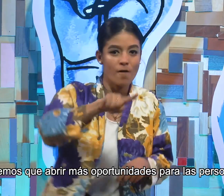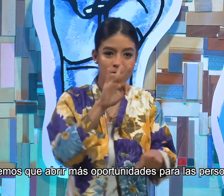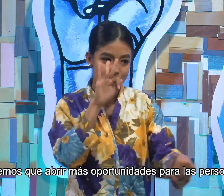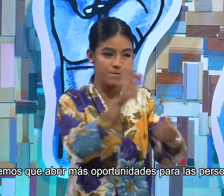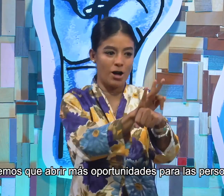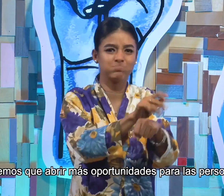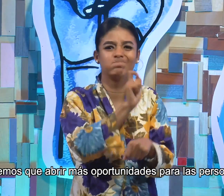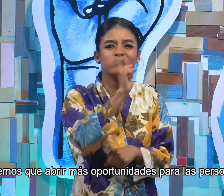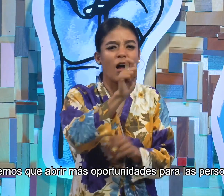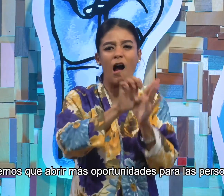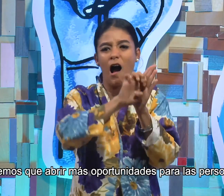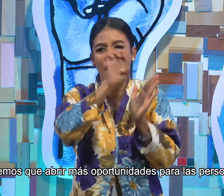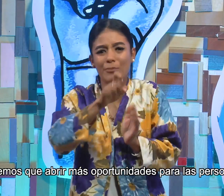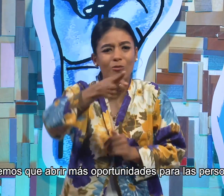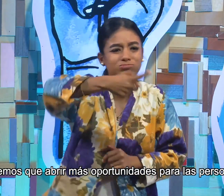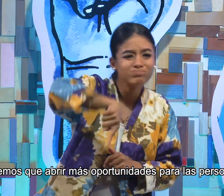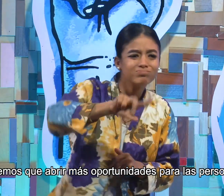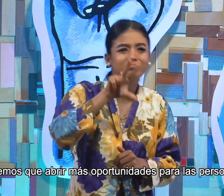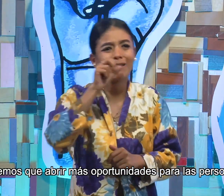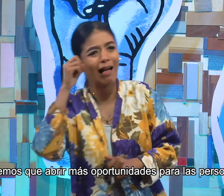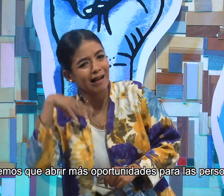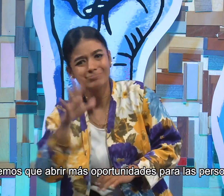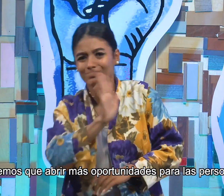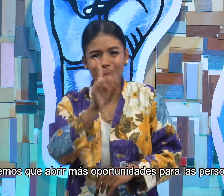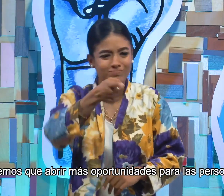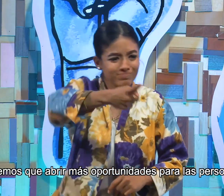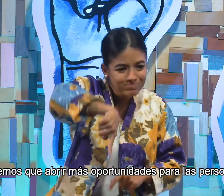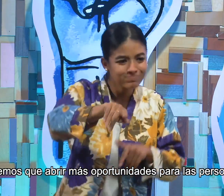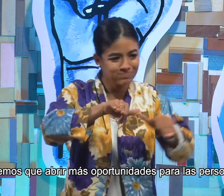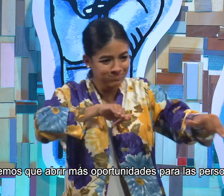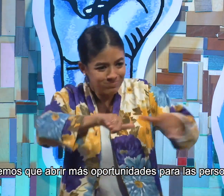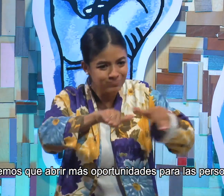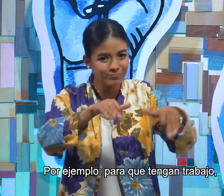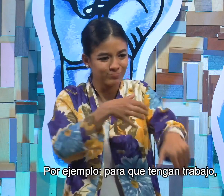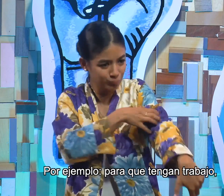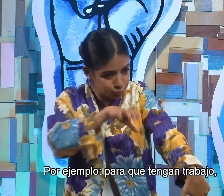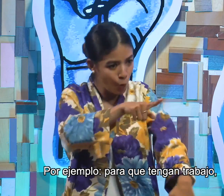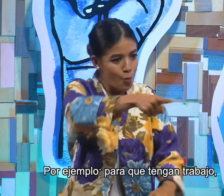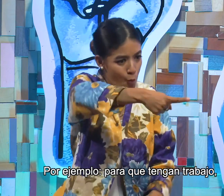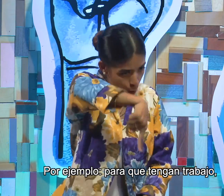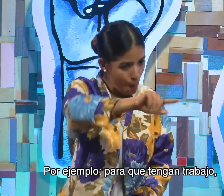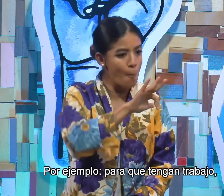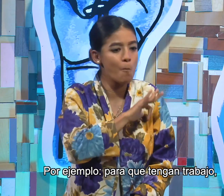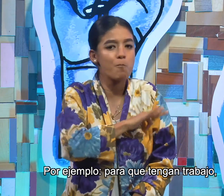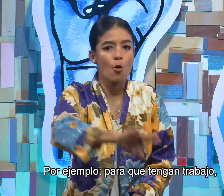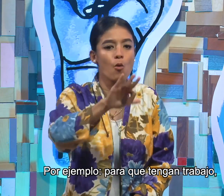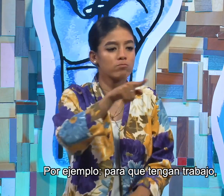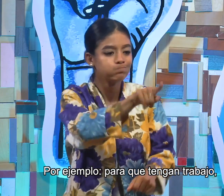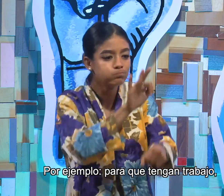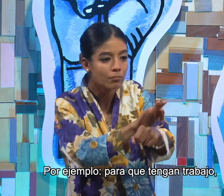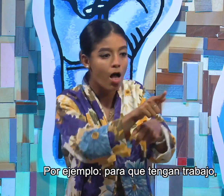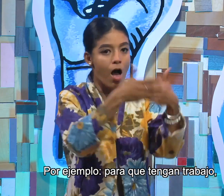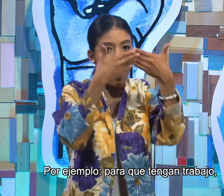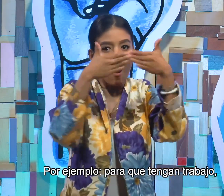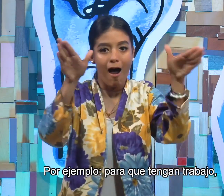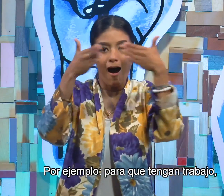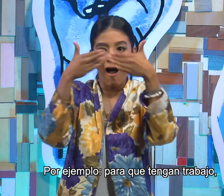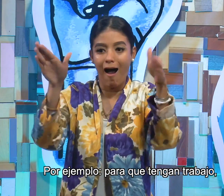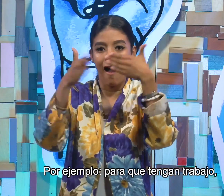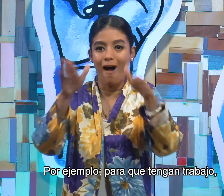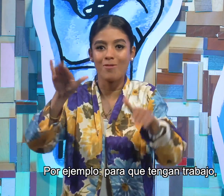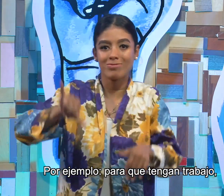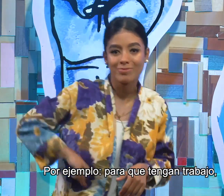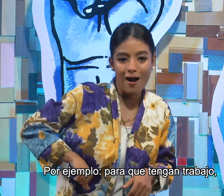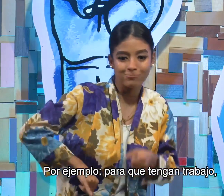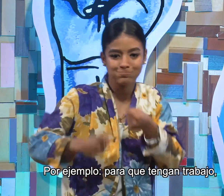Tenemos que abrir más oportunidades para las personas sordas. Por ejemplo, para que tengan trabajo,